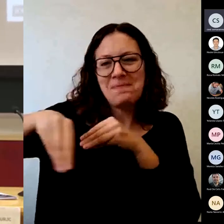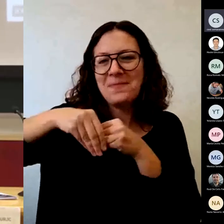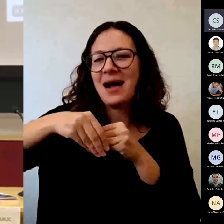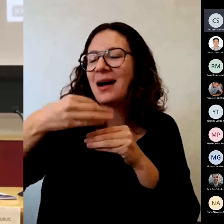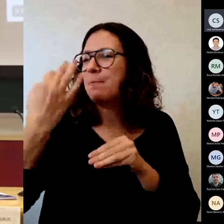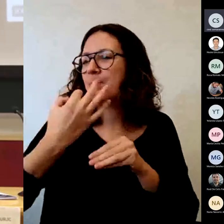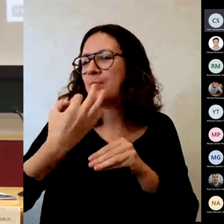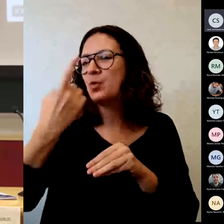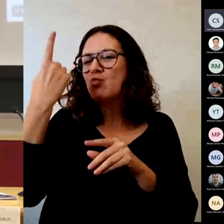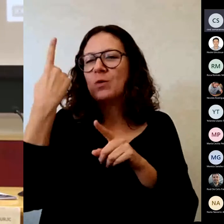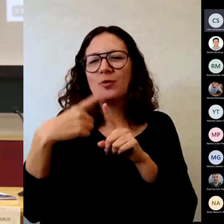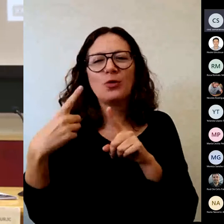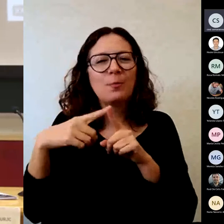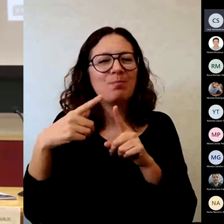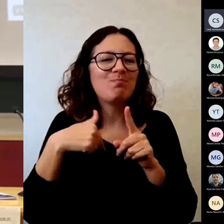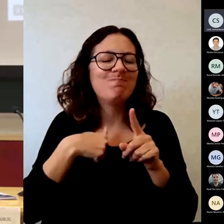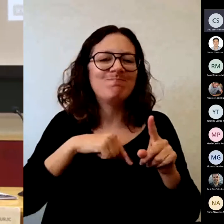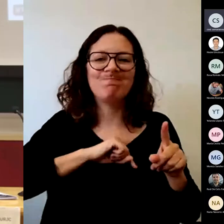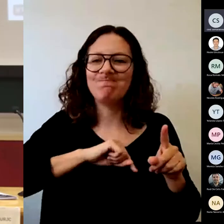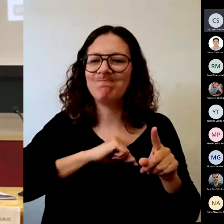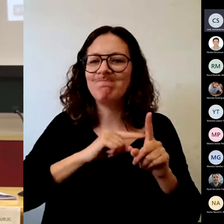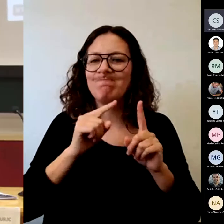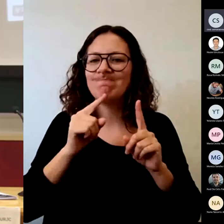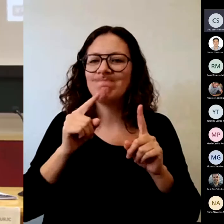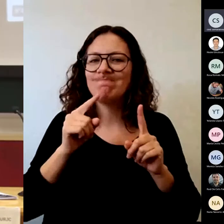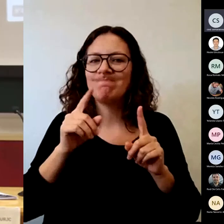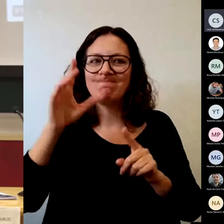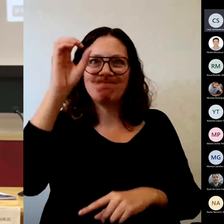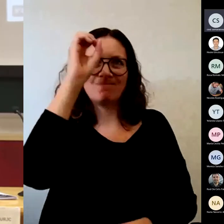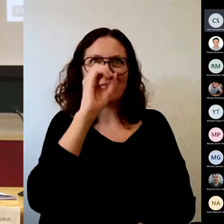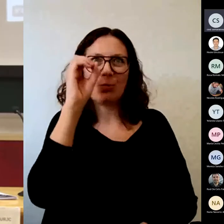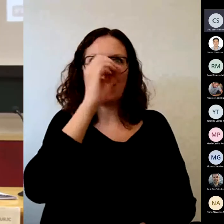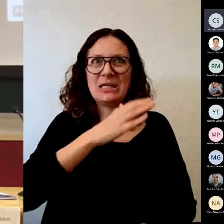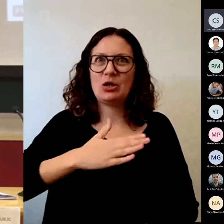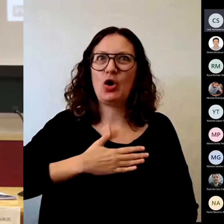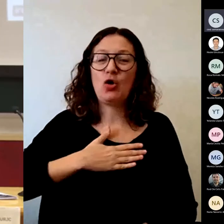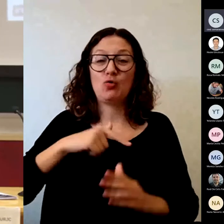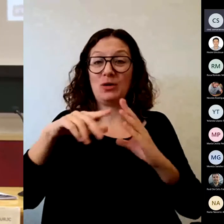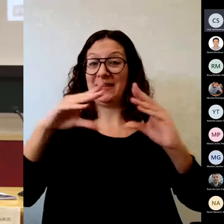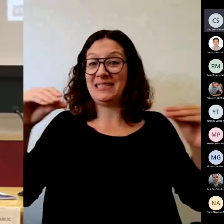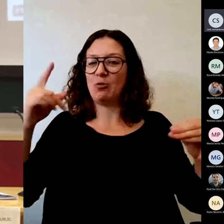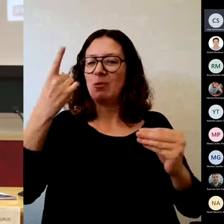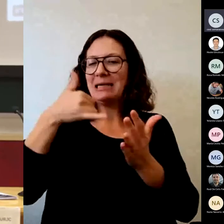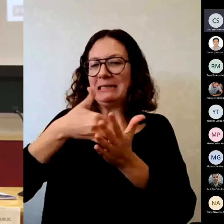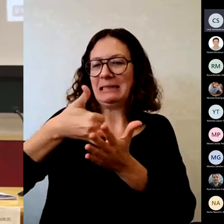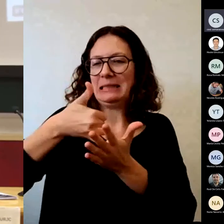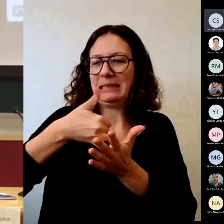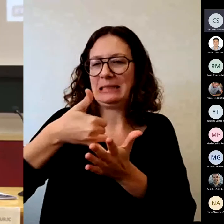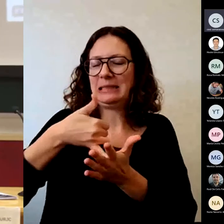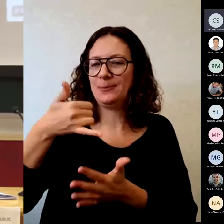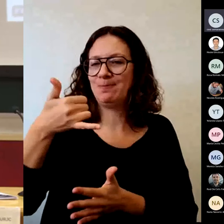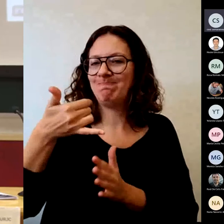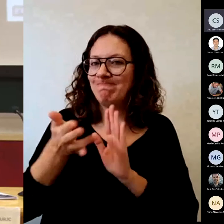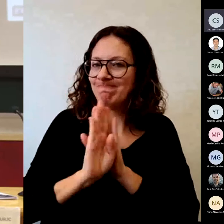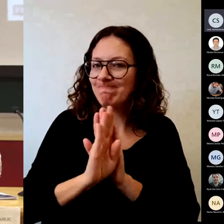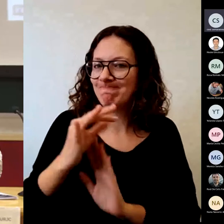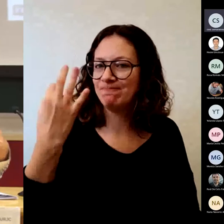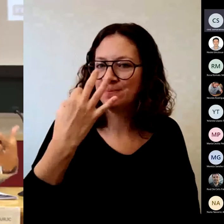de los puntos débiles que en mi opinión existe todavía en la universidad es esa falta de